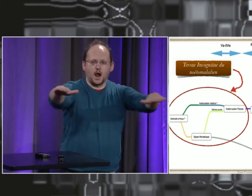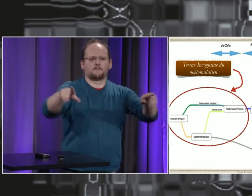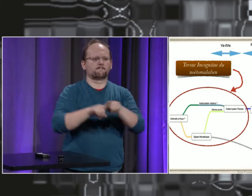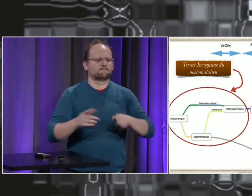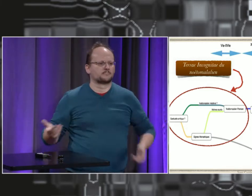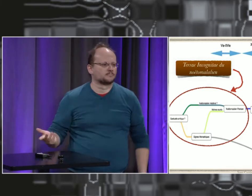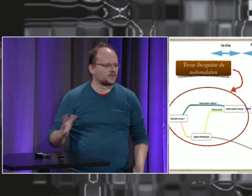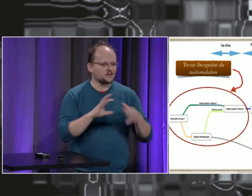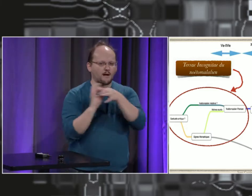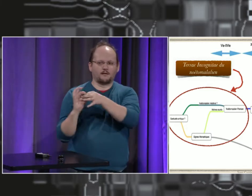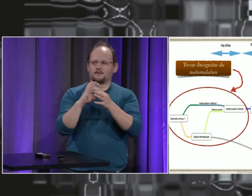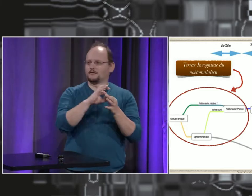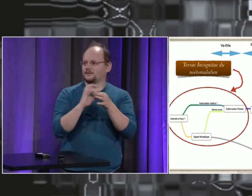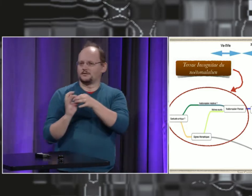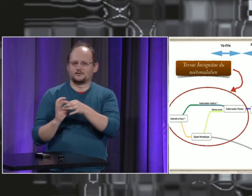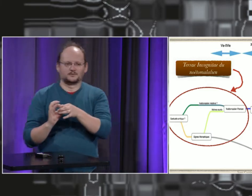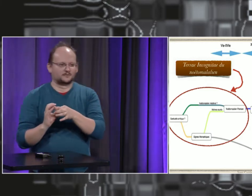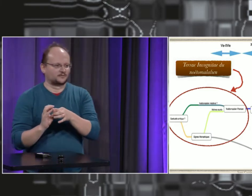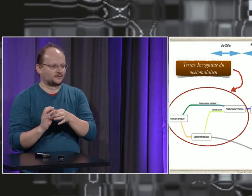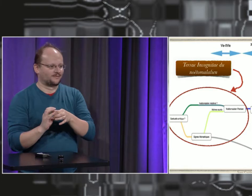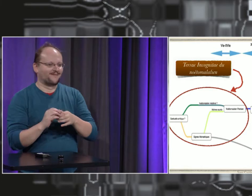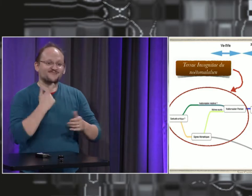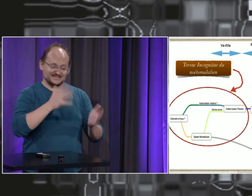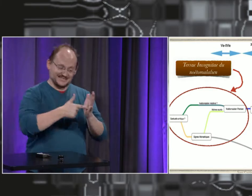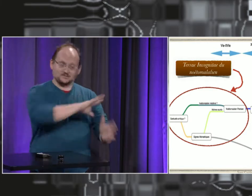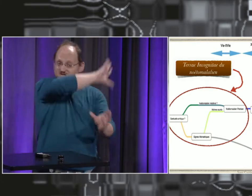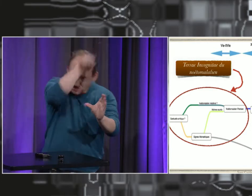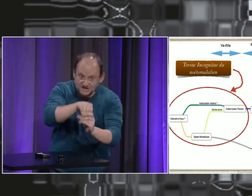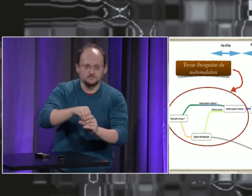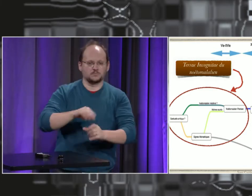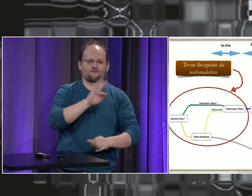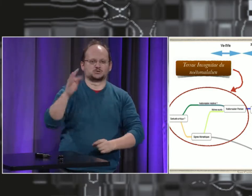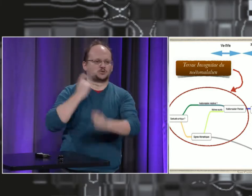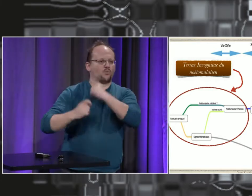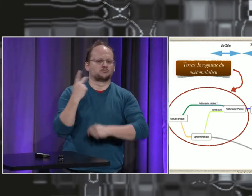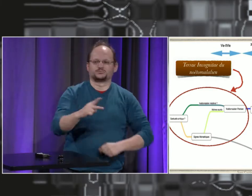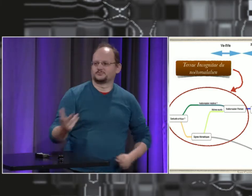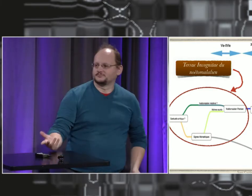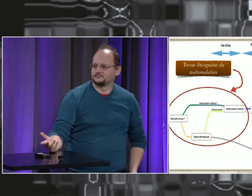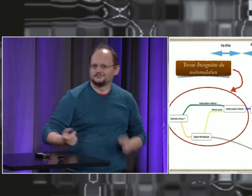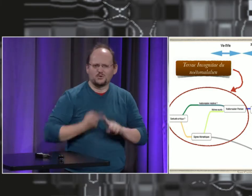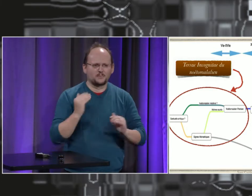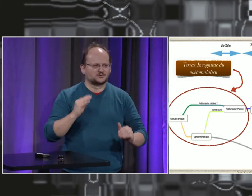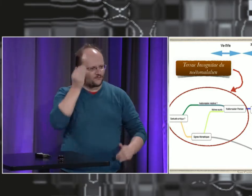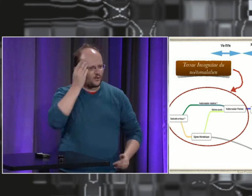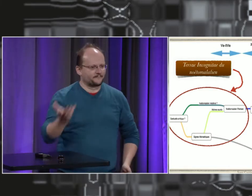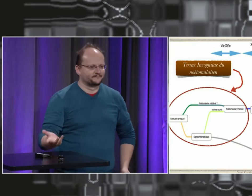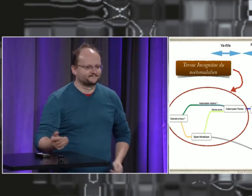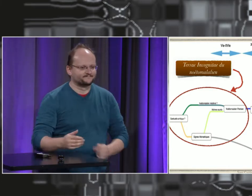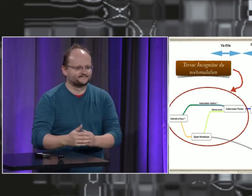à l'urbanisme.'organisation. Donc, il y a quand même un lien, un parallèle entre tout cela. La langue des signes fait partie de l'histoire de France. C'est quand même